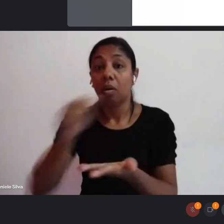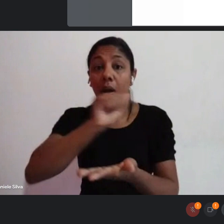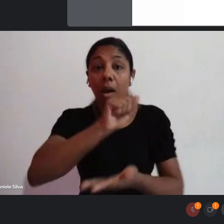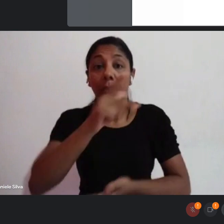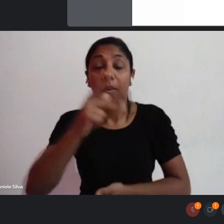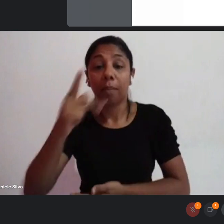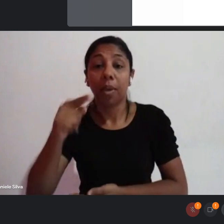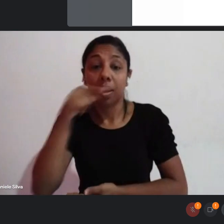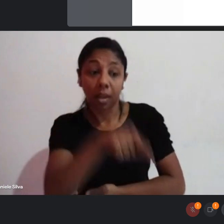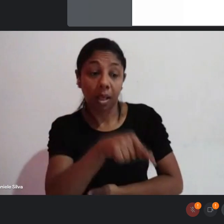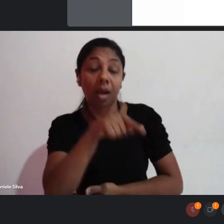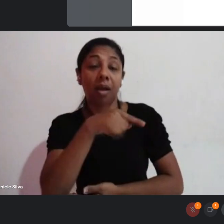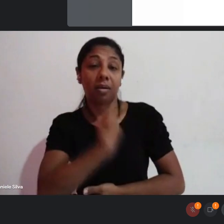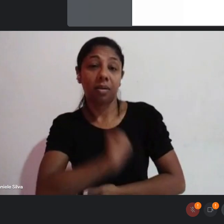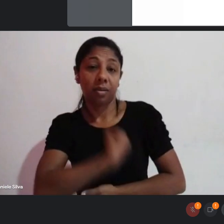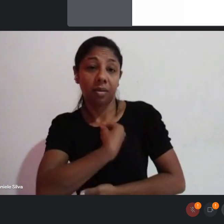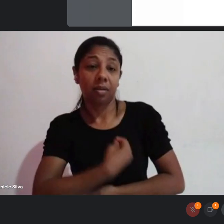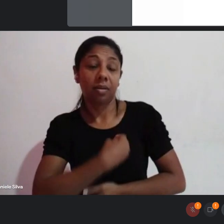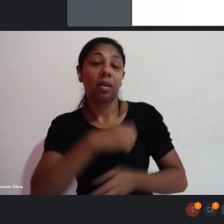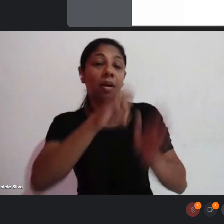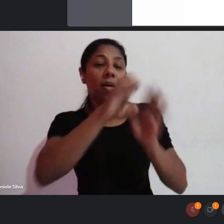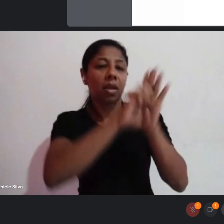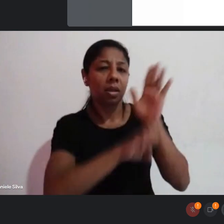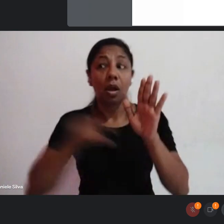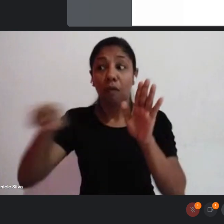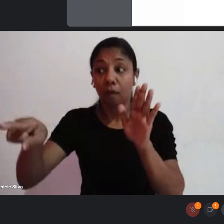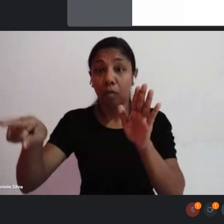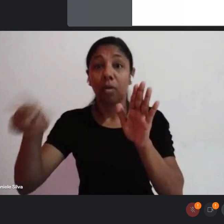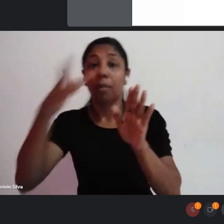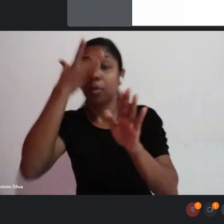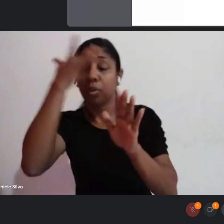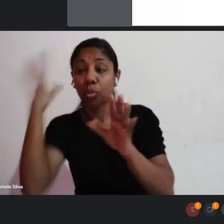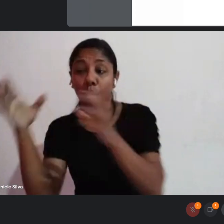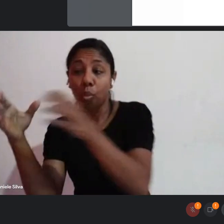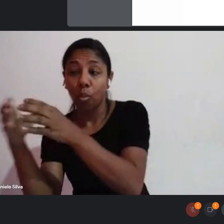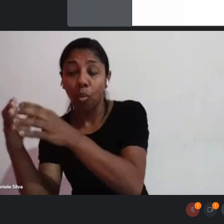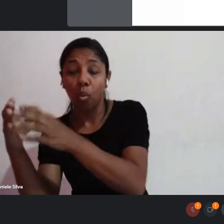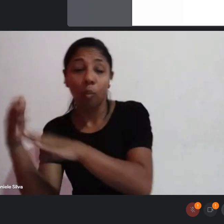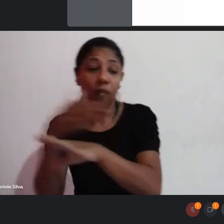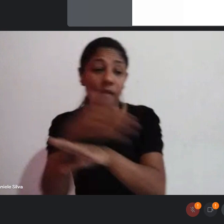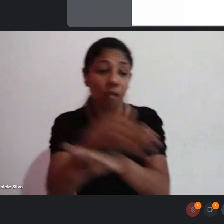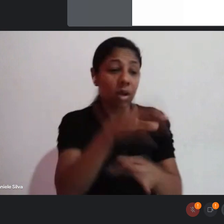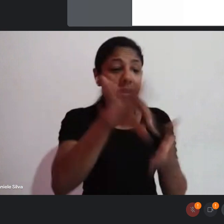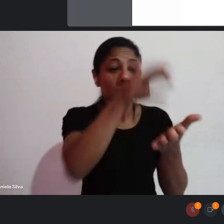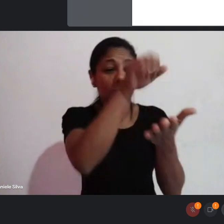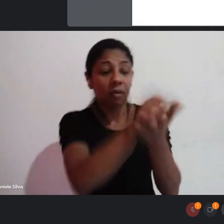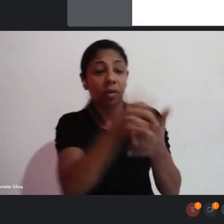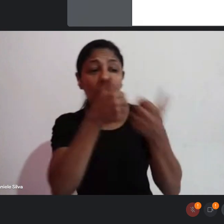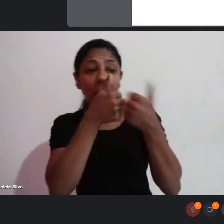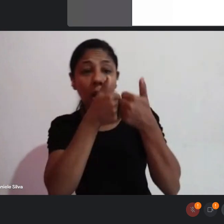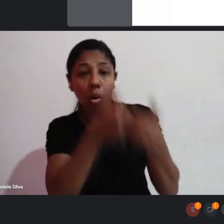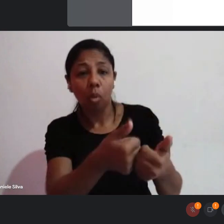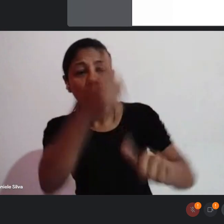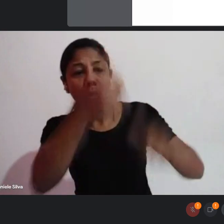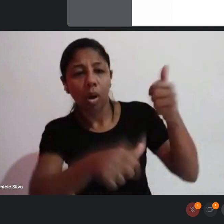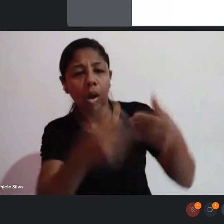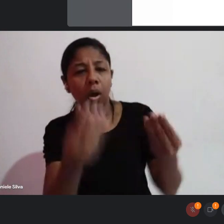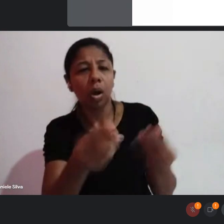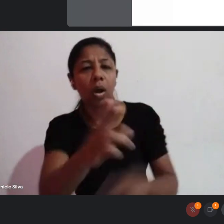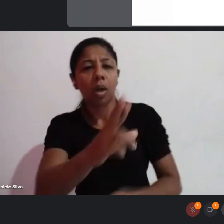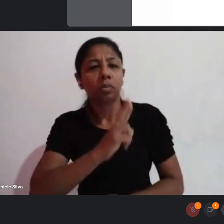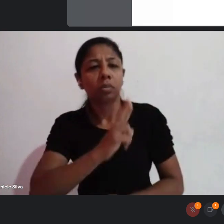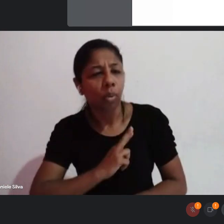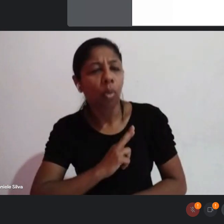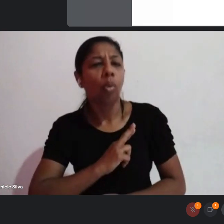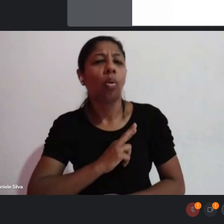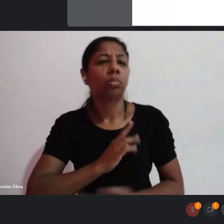editais, e onde vocês vão se inscrever, vão poder acompanhar os projetos de cada um, saber o resultado. E